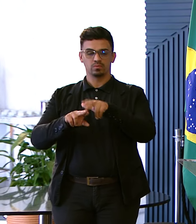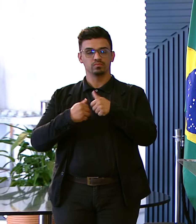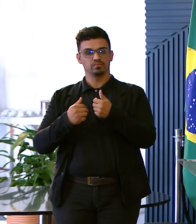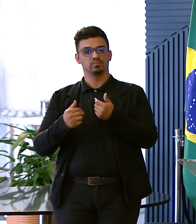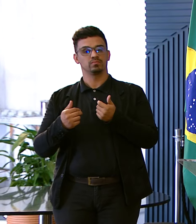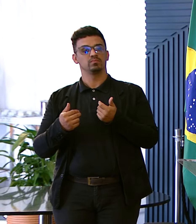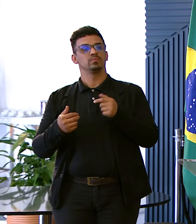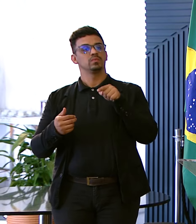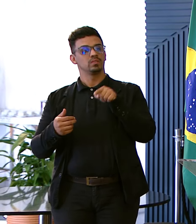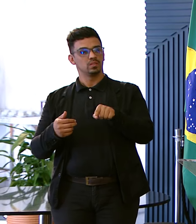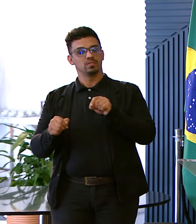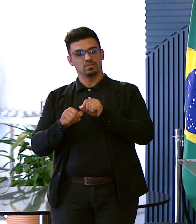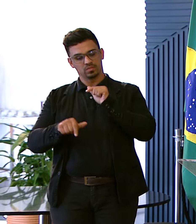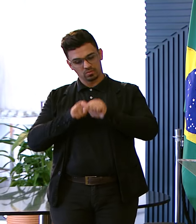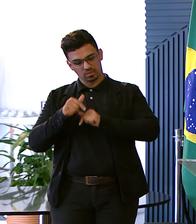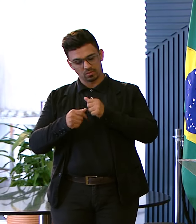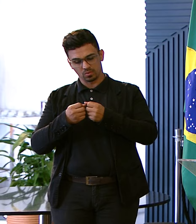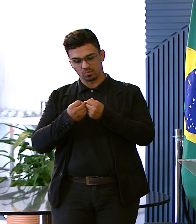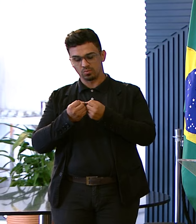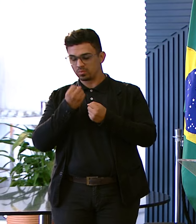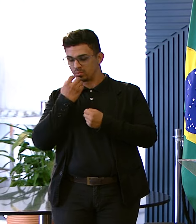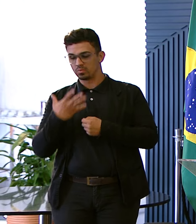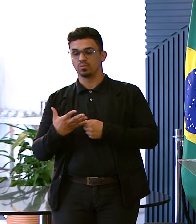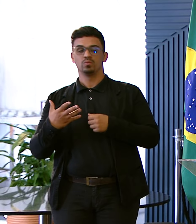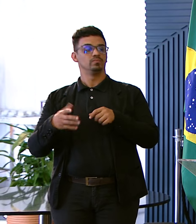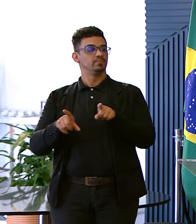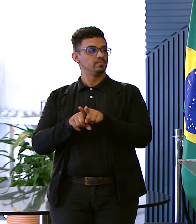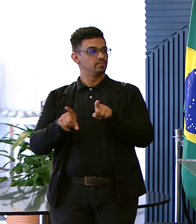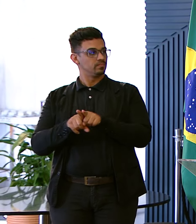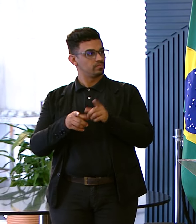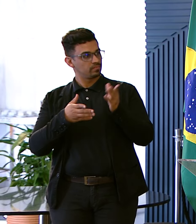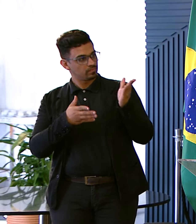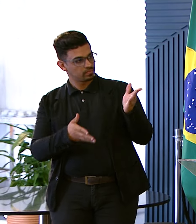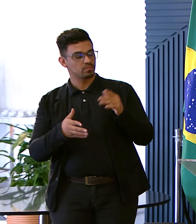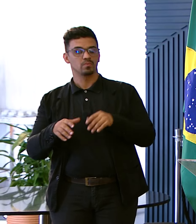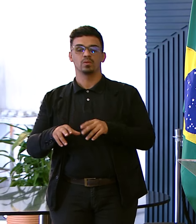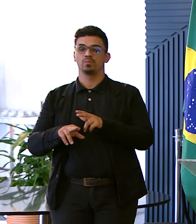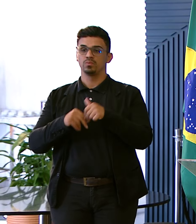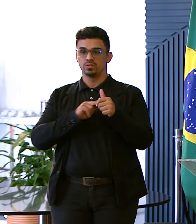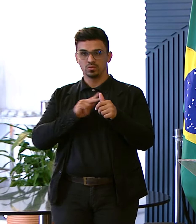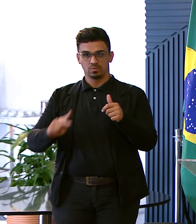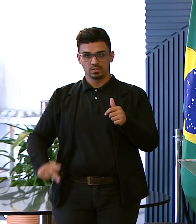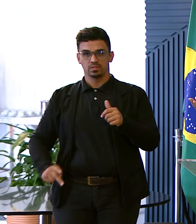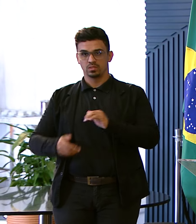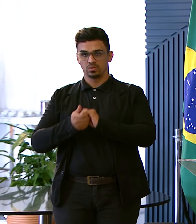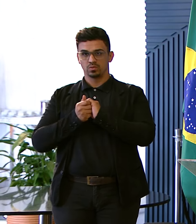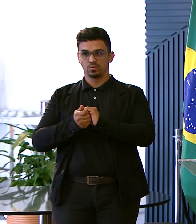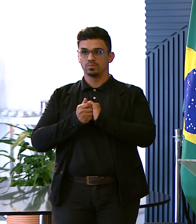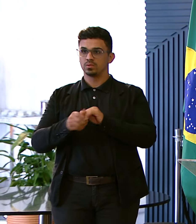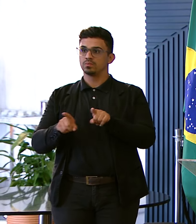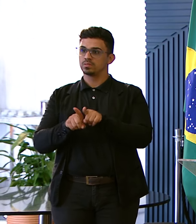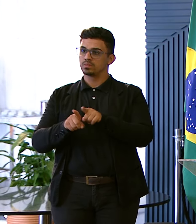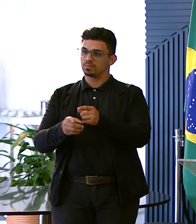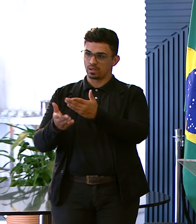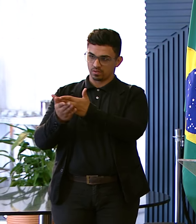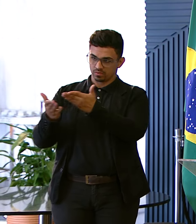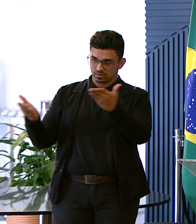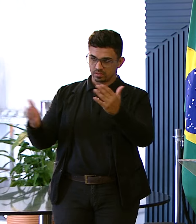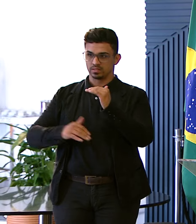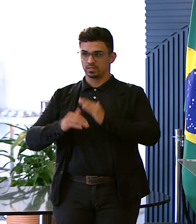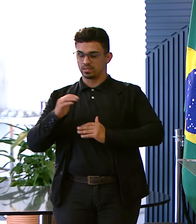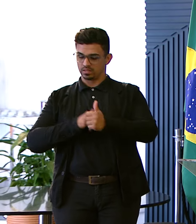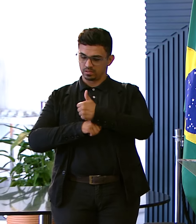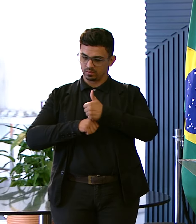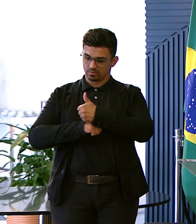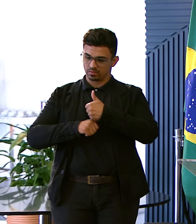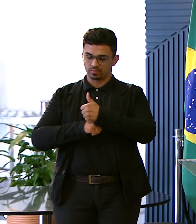discurso Mas principalmente Na prática Então Não só a nossa presidente Que eu cumprimento aqui Mais uma vez Mas principalmente A vocês Enquanto profissionais